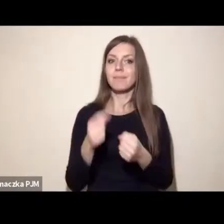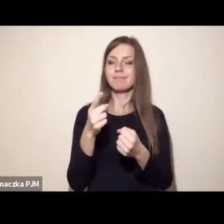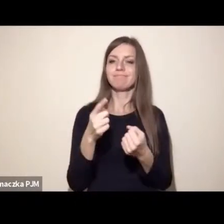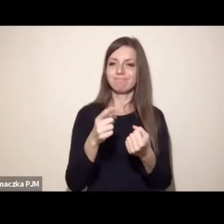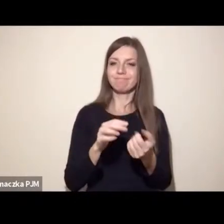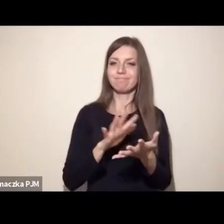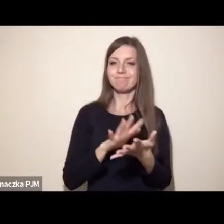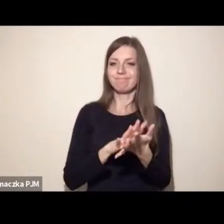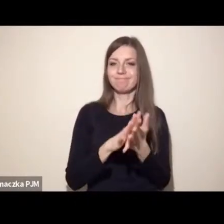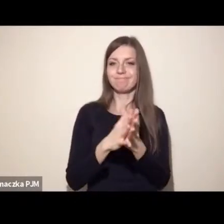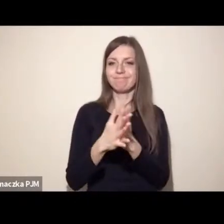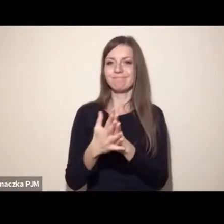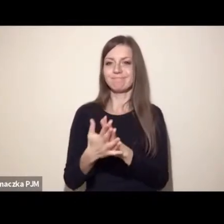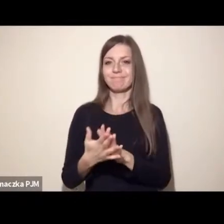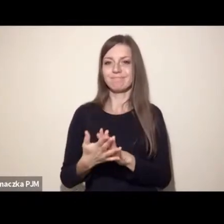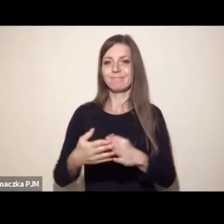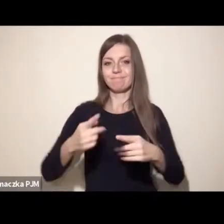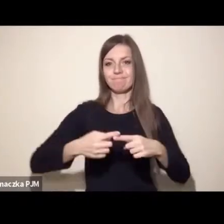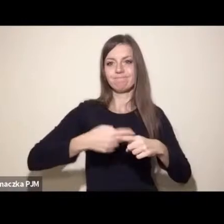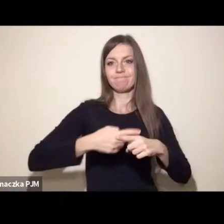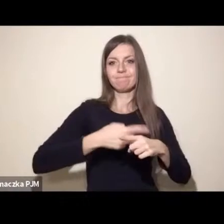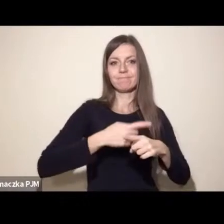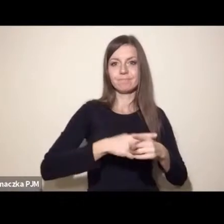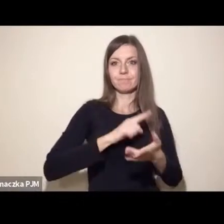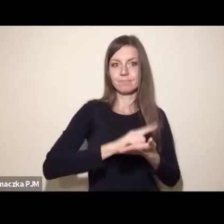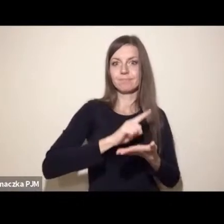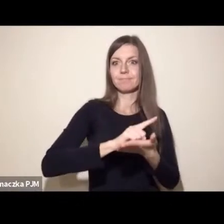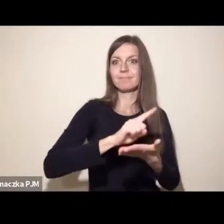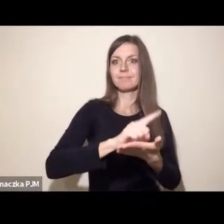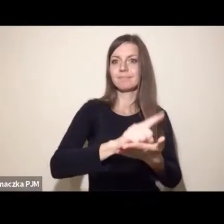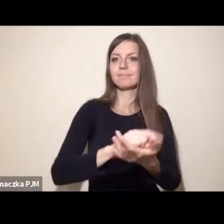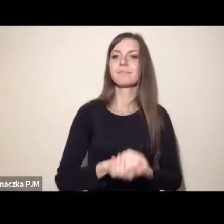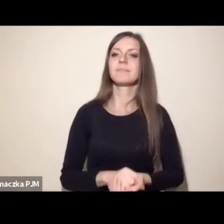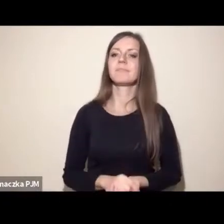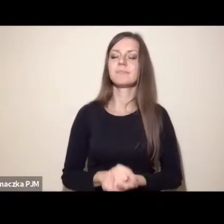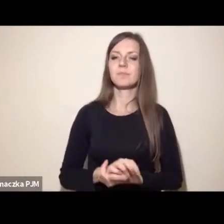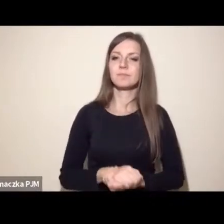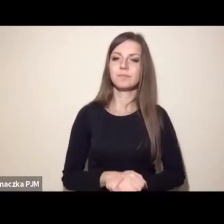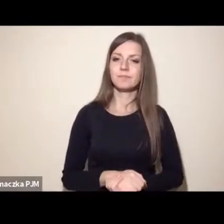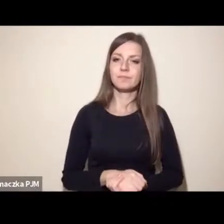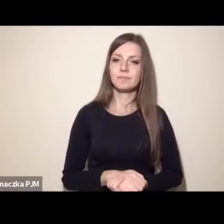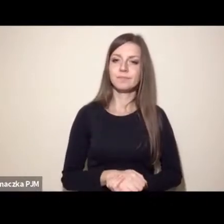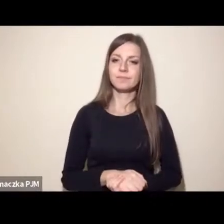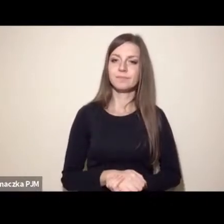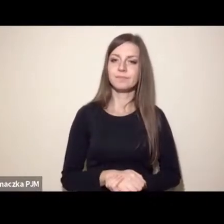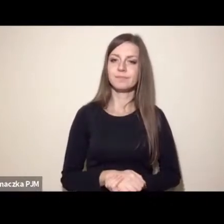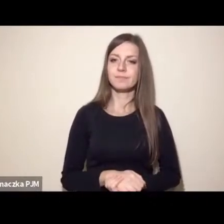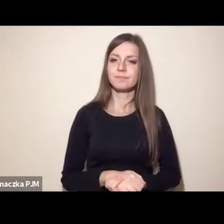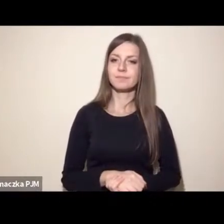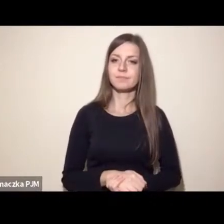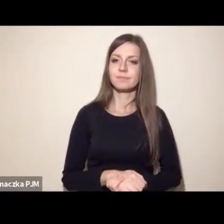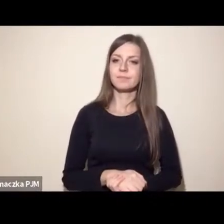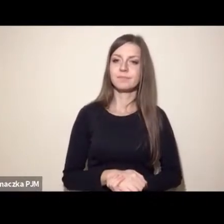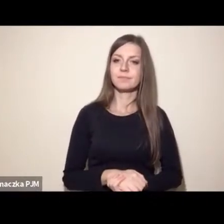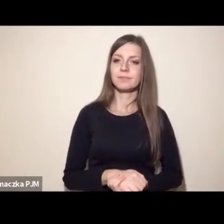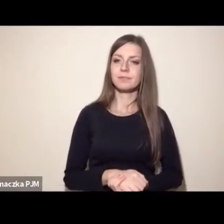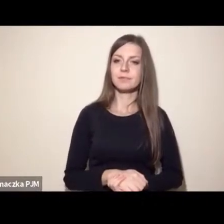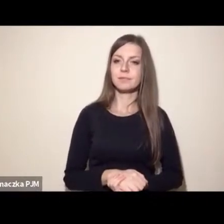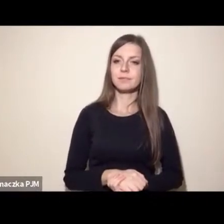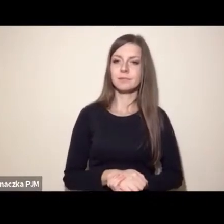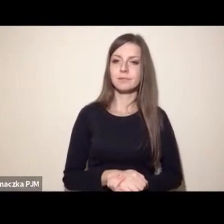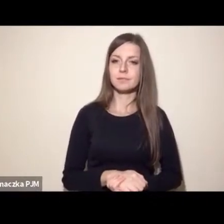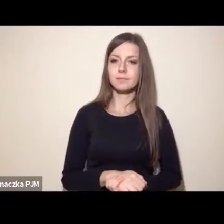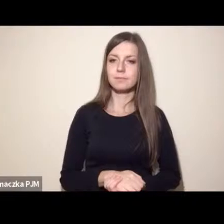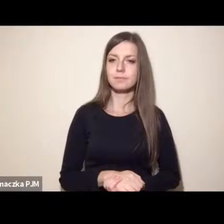przeprowadzać po to, żeby wprowadzać ewolucję w przyszłość, wprowadzić ją wreszcie na którymś tam etapie. Wciąż